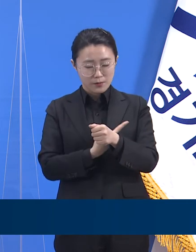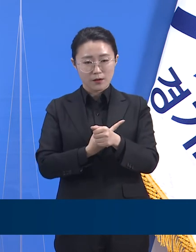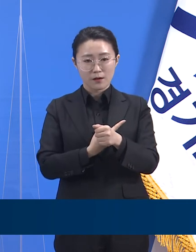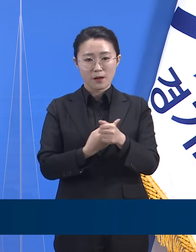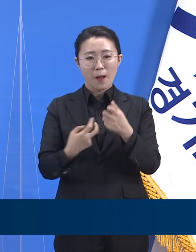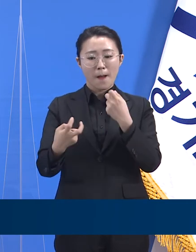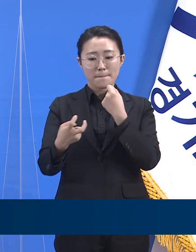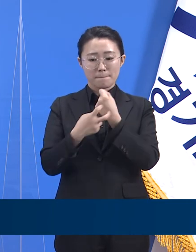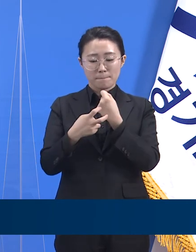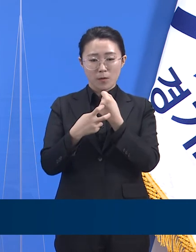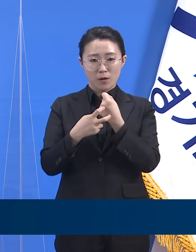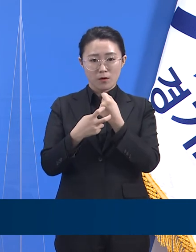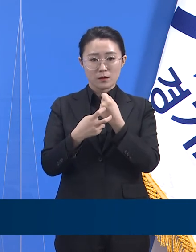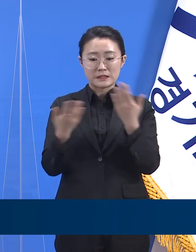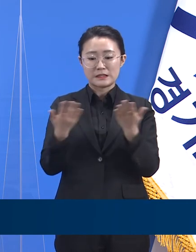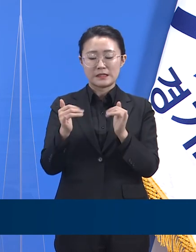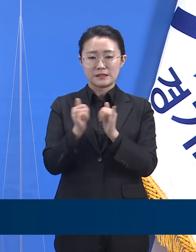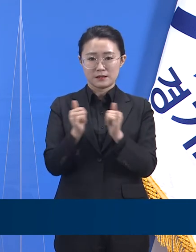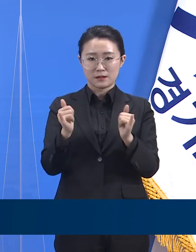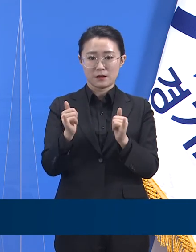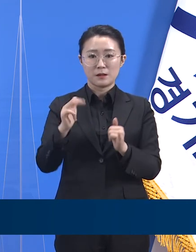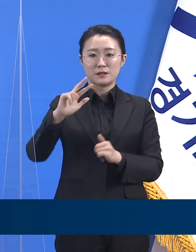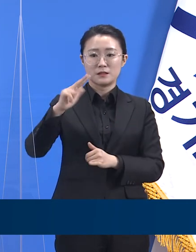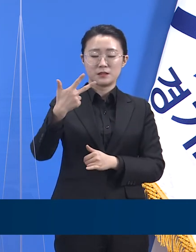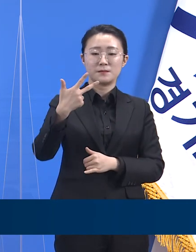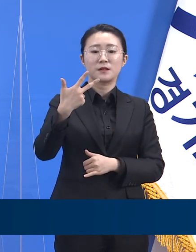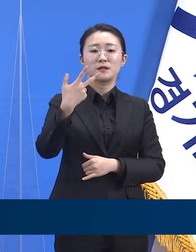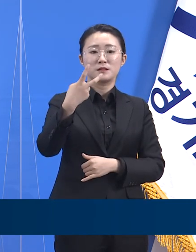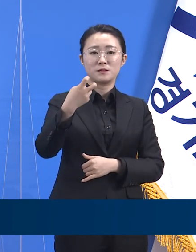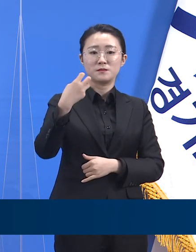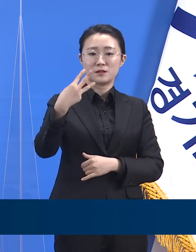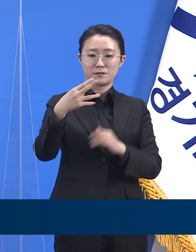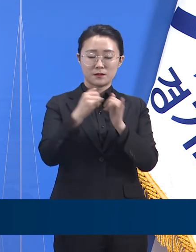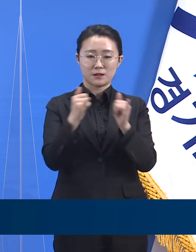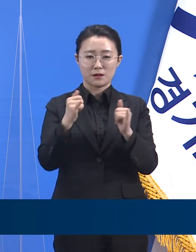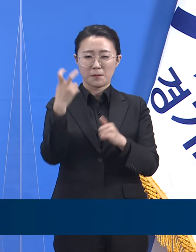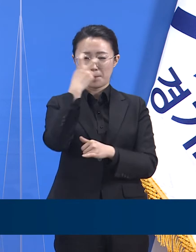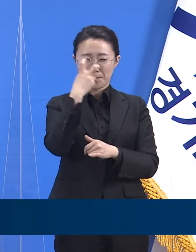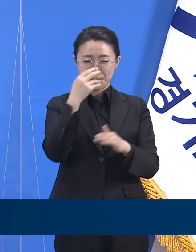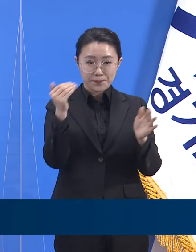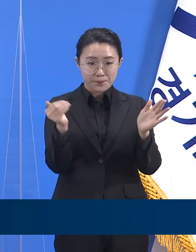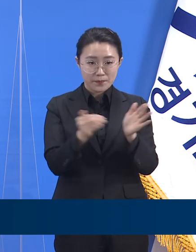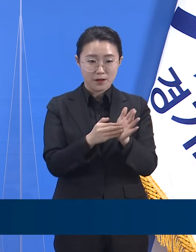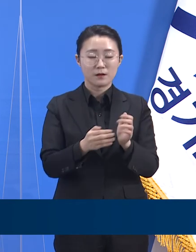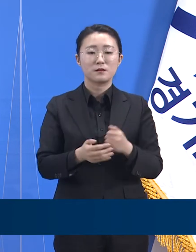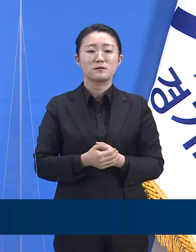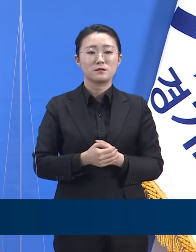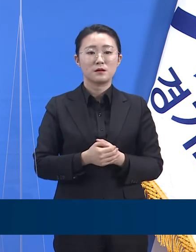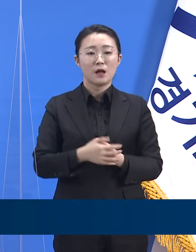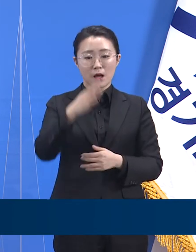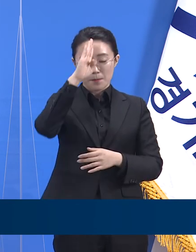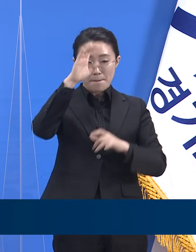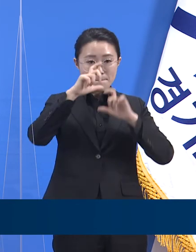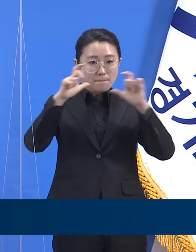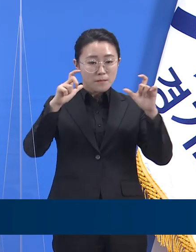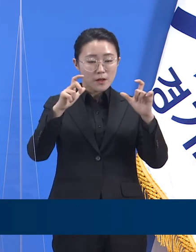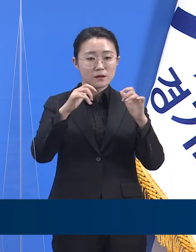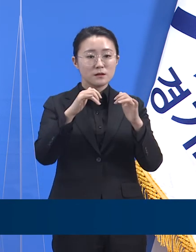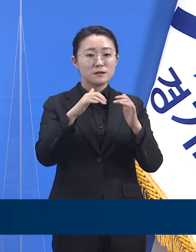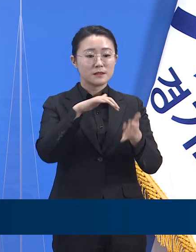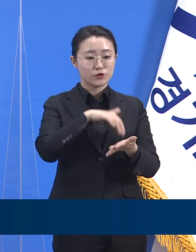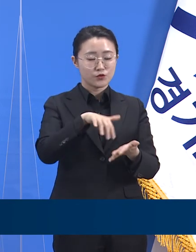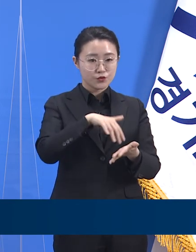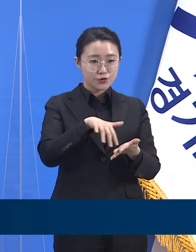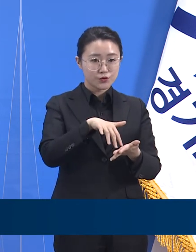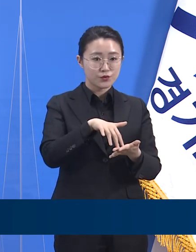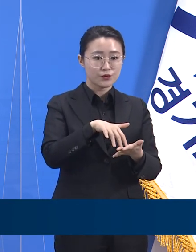전수검사를 실시했고 25일 0시 기준 총 확진자 수는 직원 2명, 환자